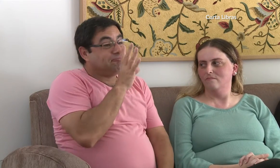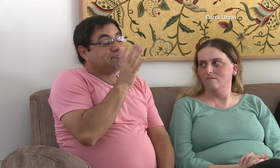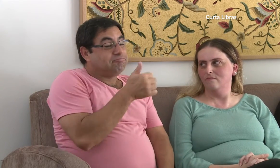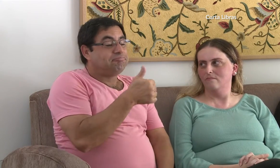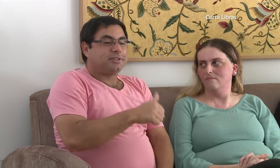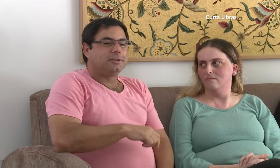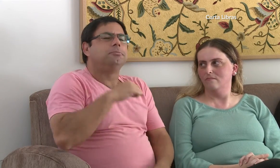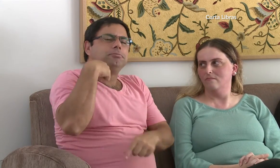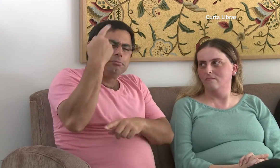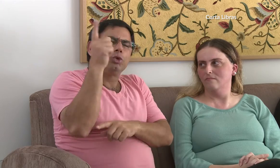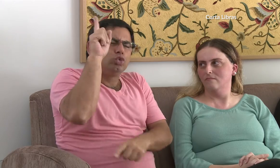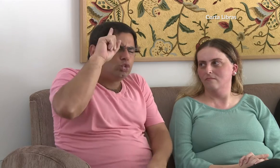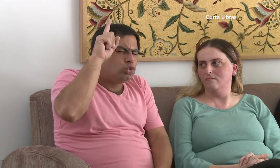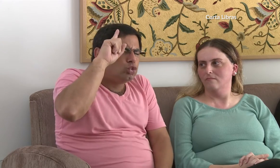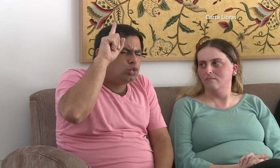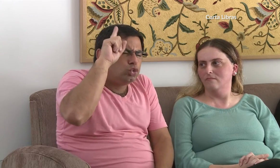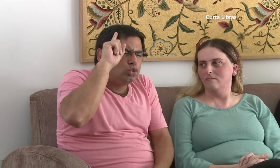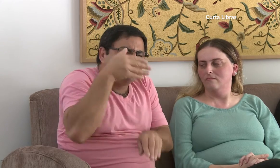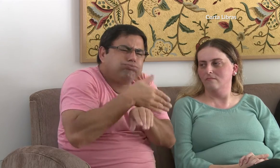Todo dia, ia até lá.